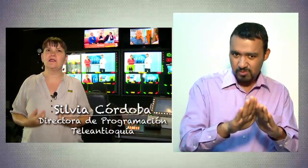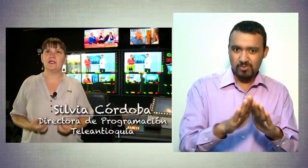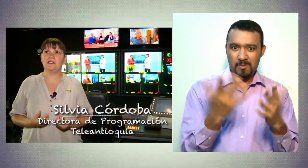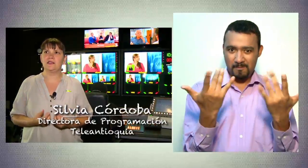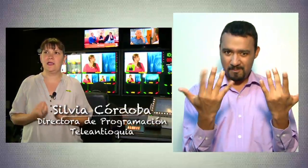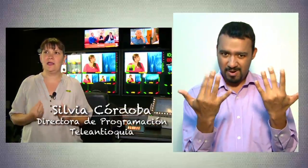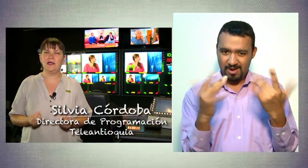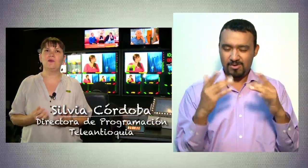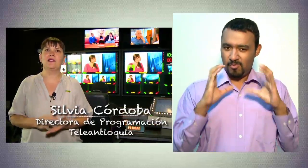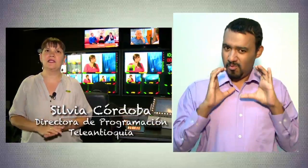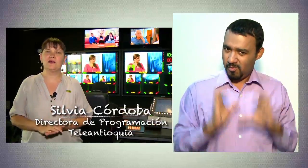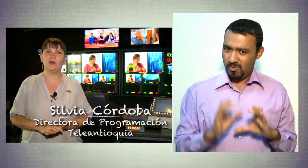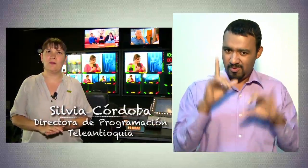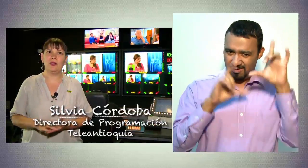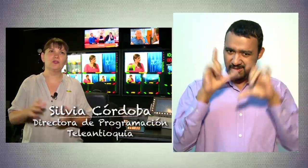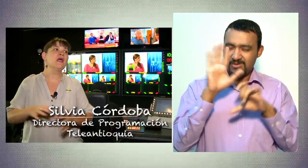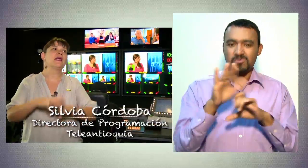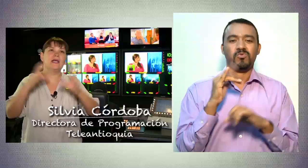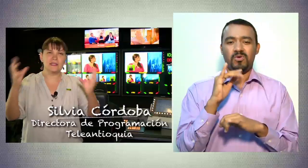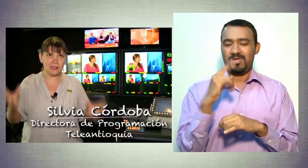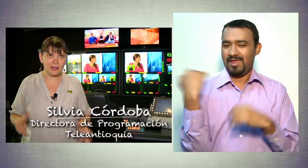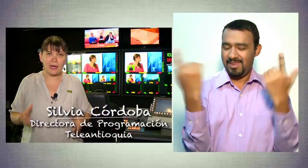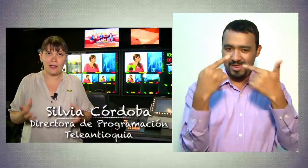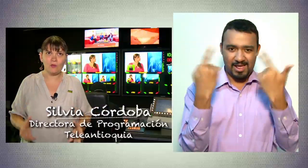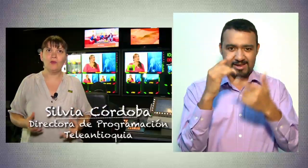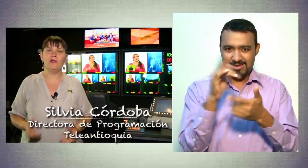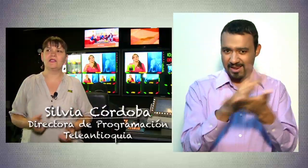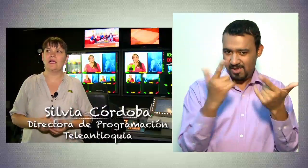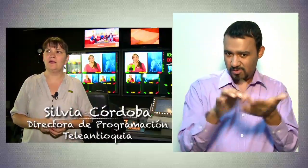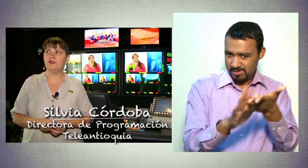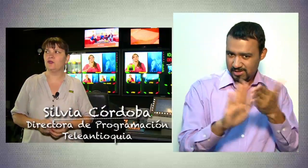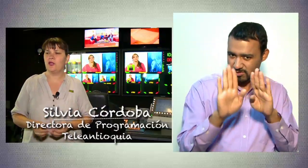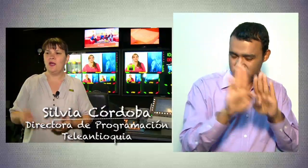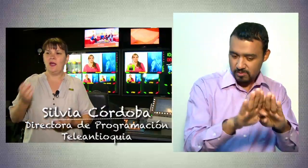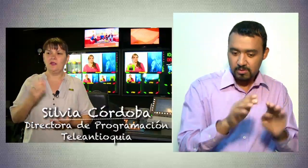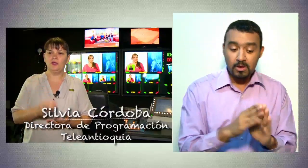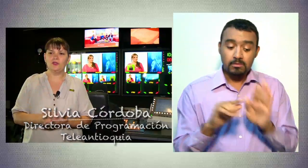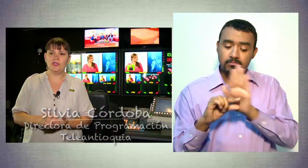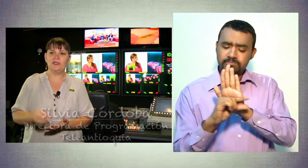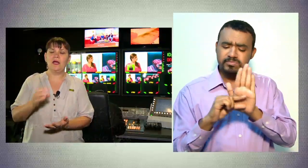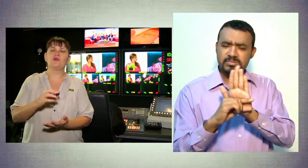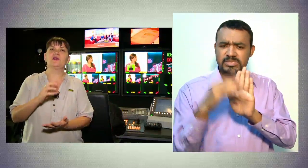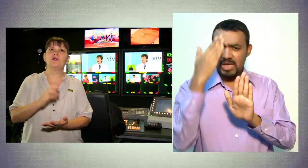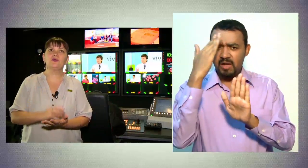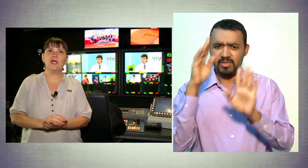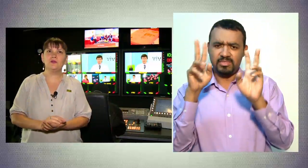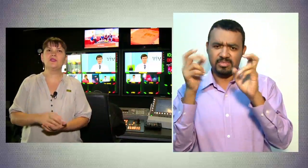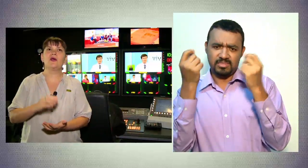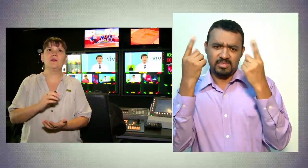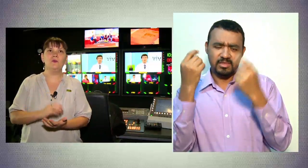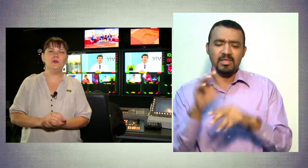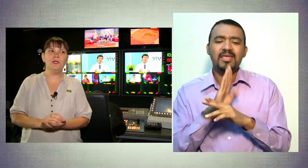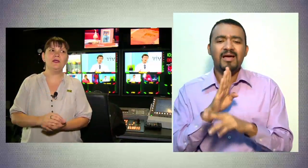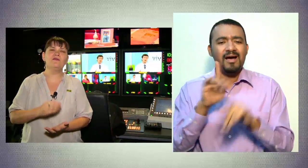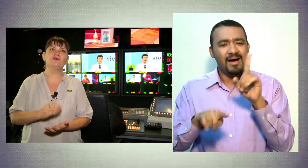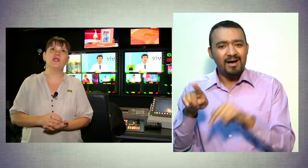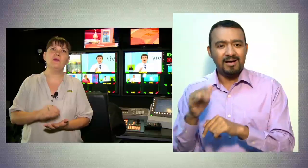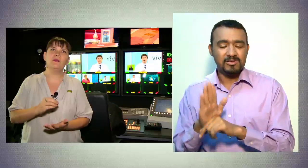es la lengua que se hace con las manos, que es la lengua universal de ellos. Entonces, digamos, el closed caption sabemos muy bien que funciona para